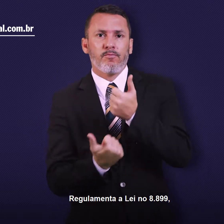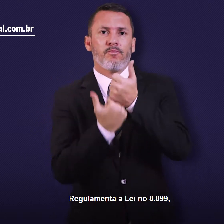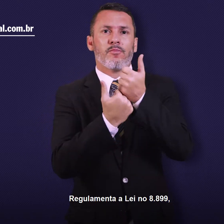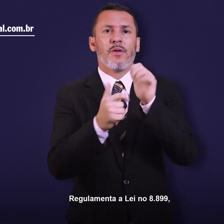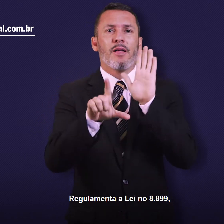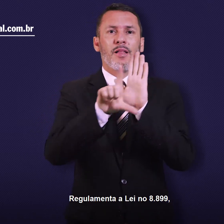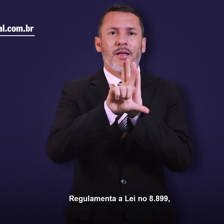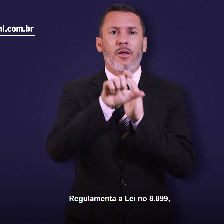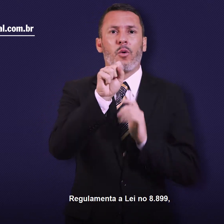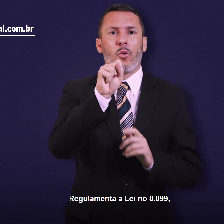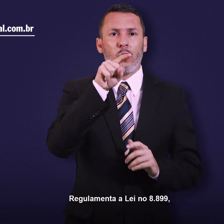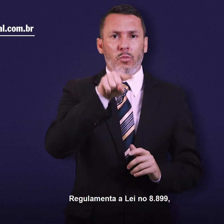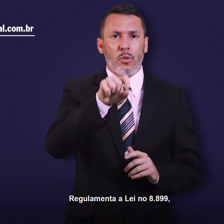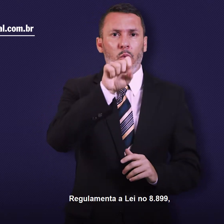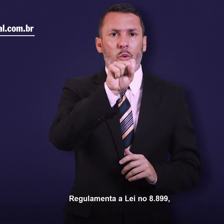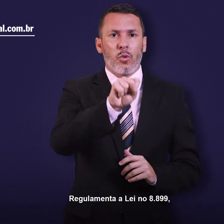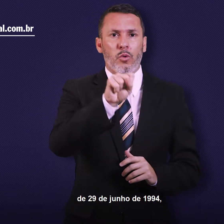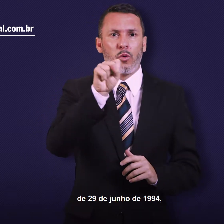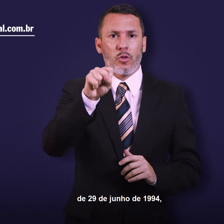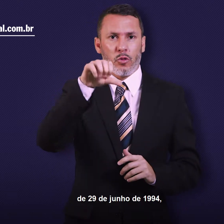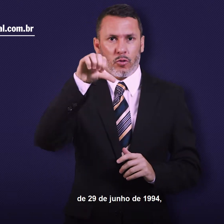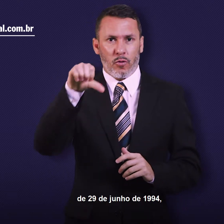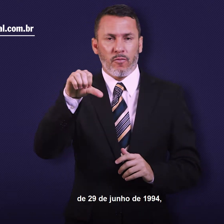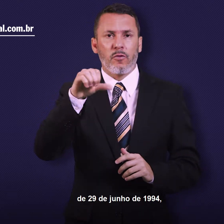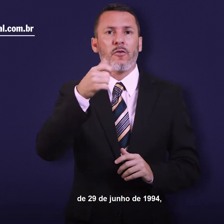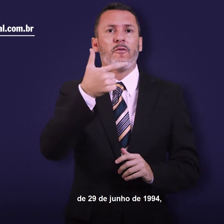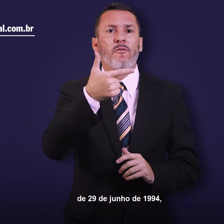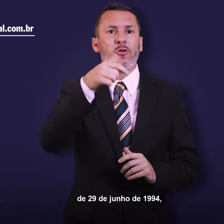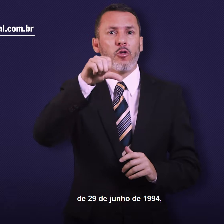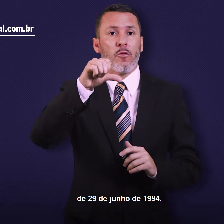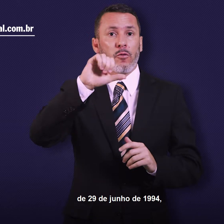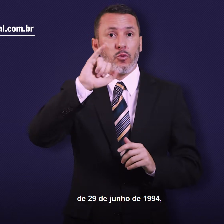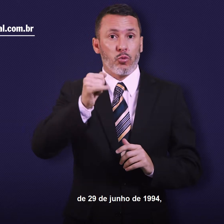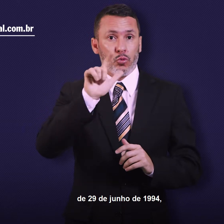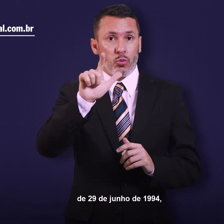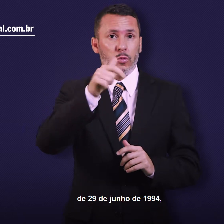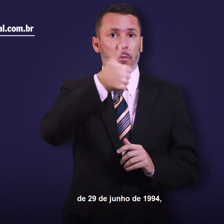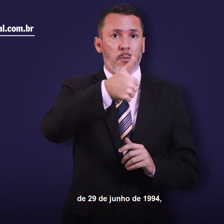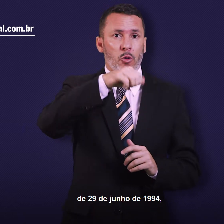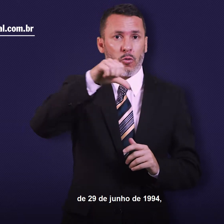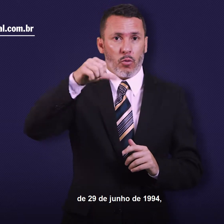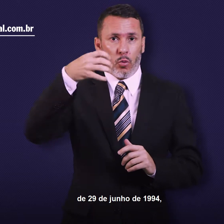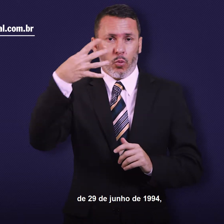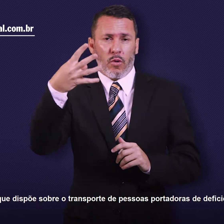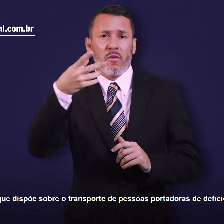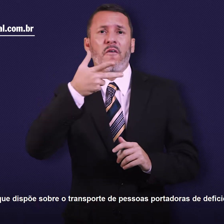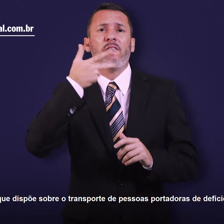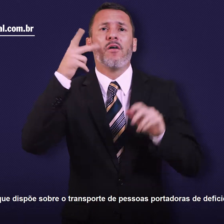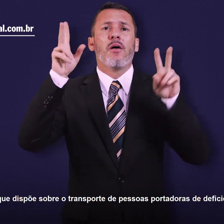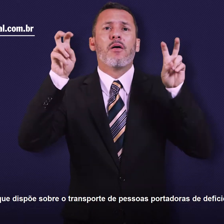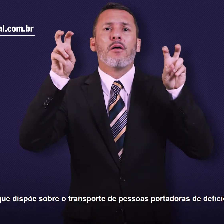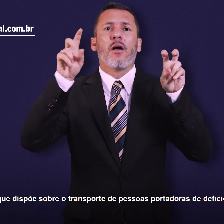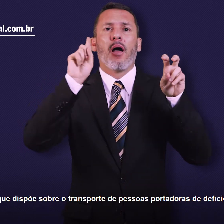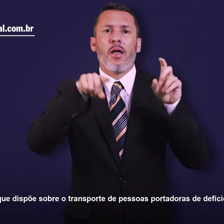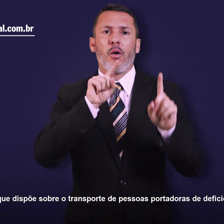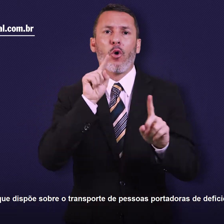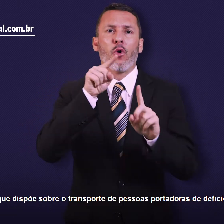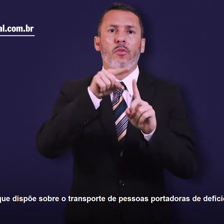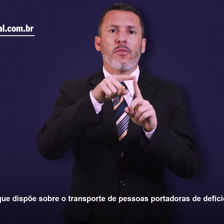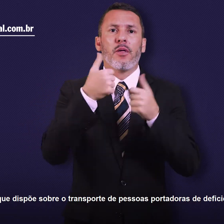.899, de 29 de julho de 1994, que dispõe sobre o transporte de pessoas